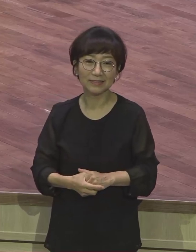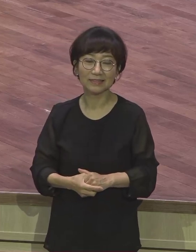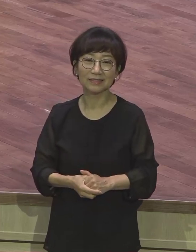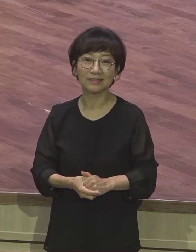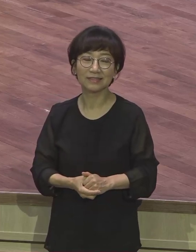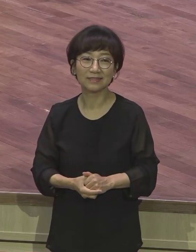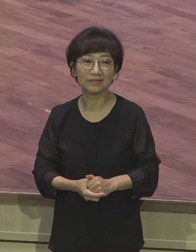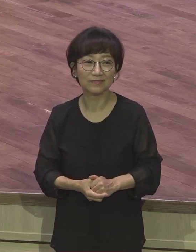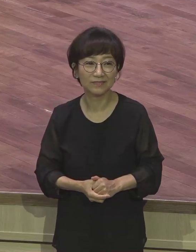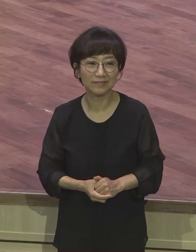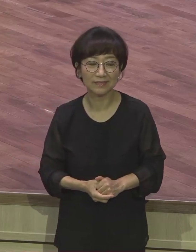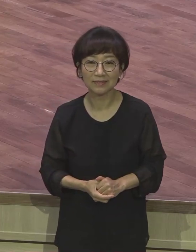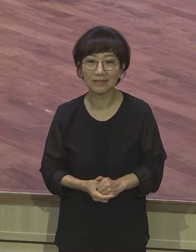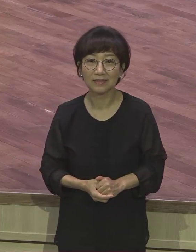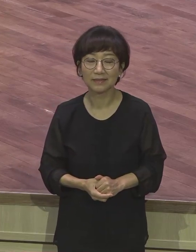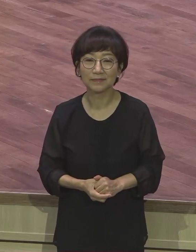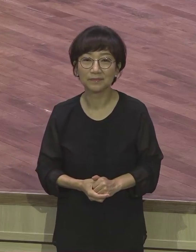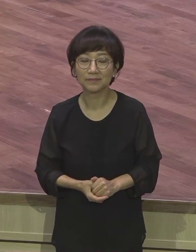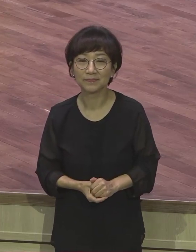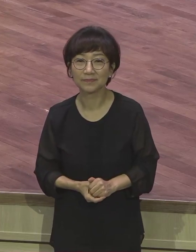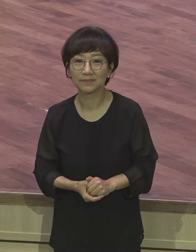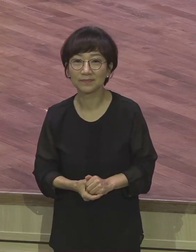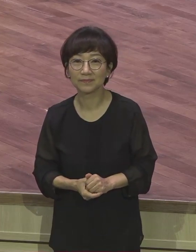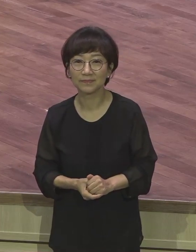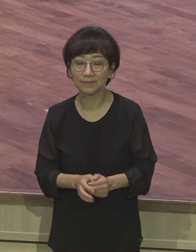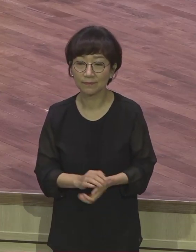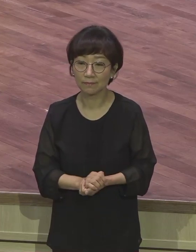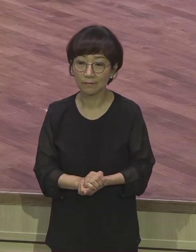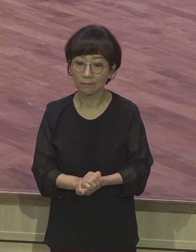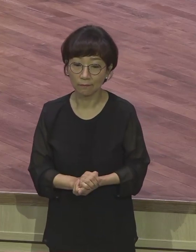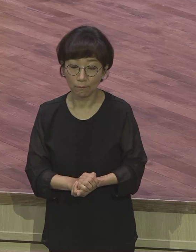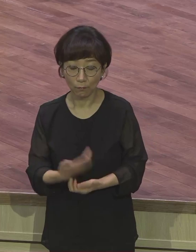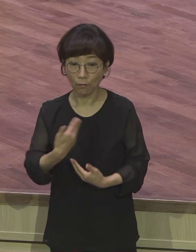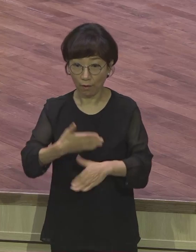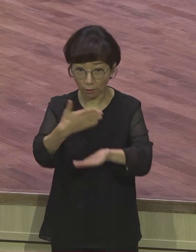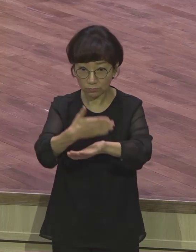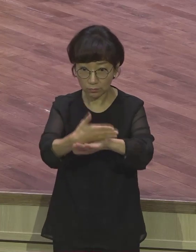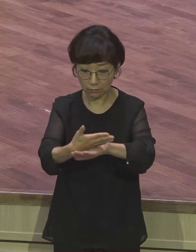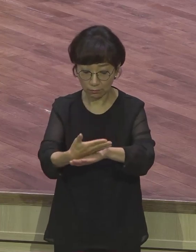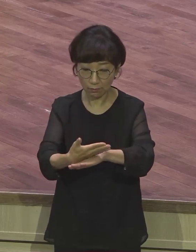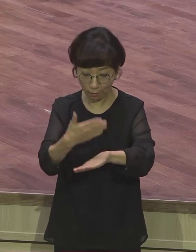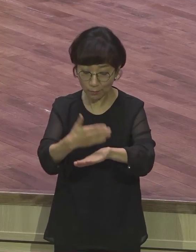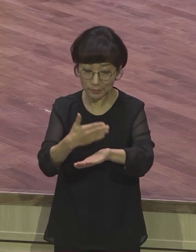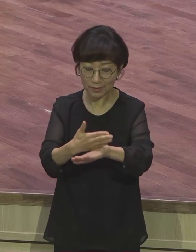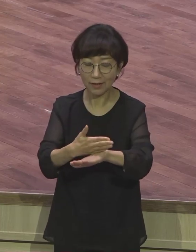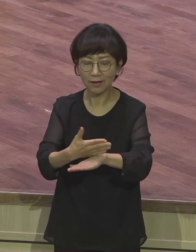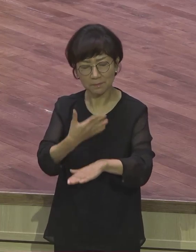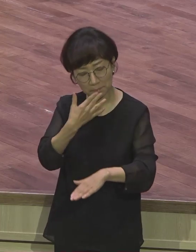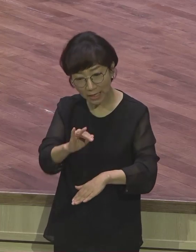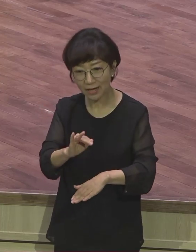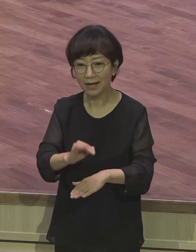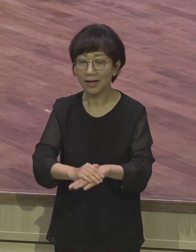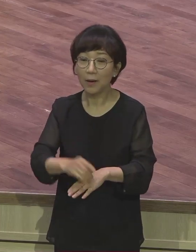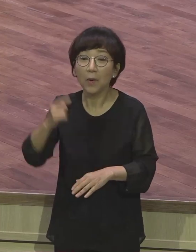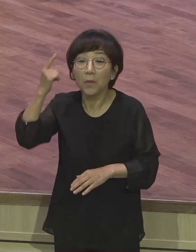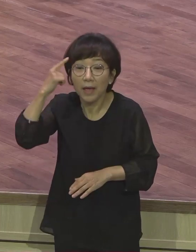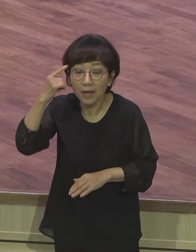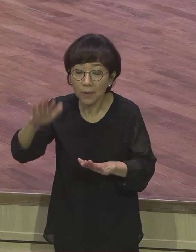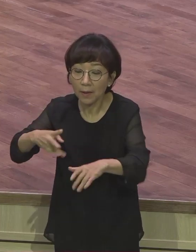그렇게 사는 것이요. 지극히 당연한 거예요. 사도 바울은 오늘 말씀을 통해서 로마서